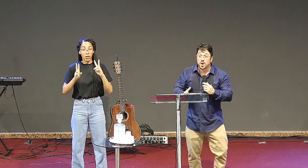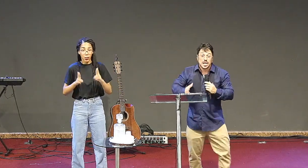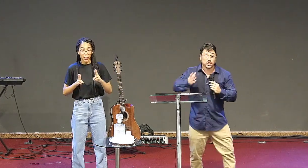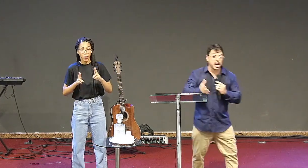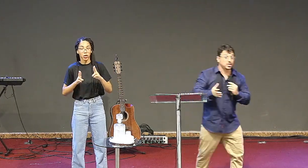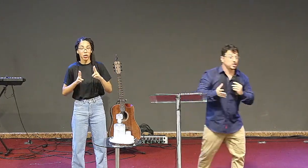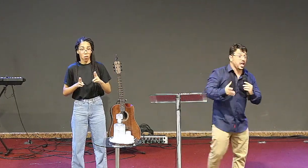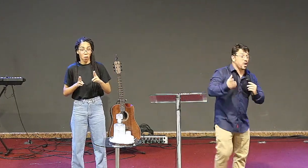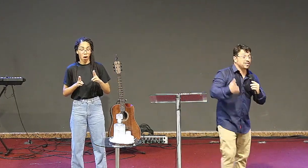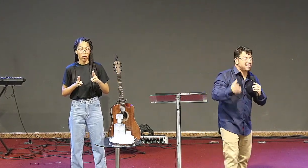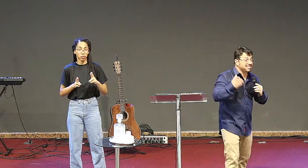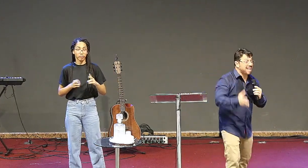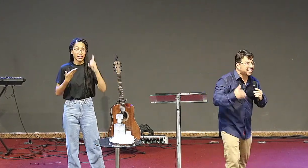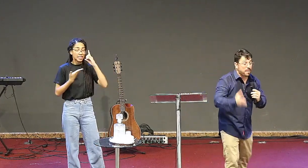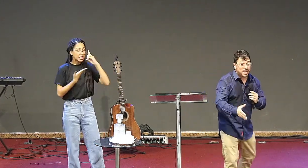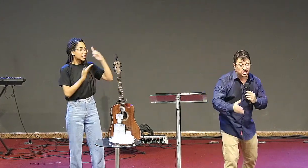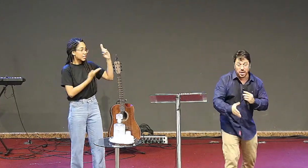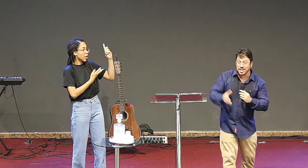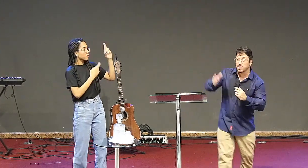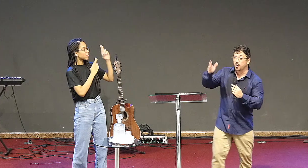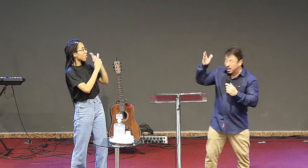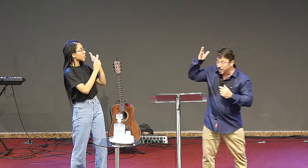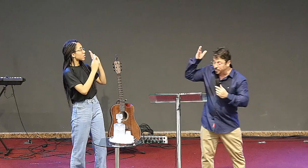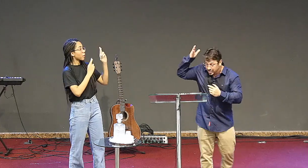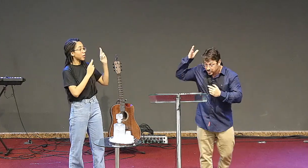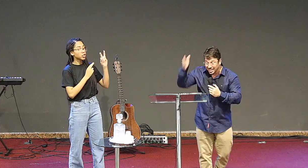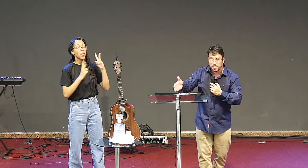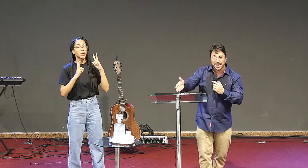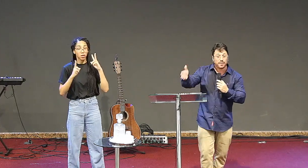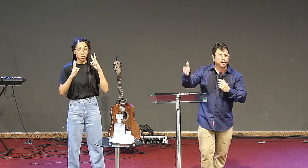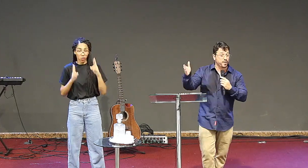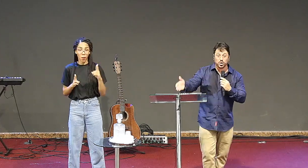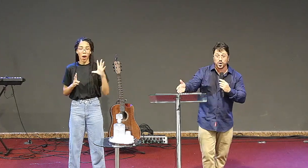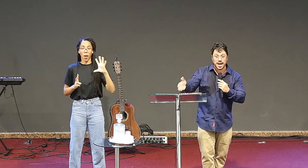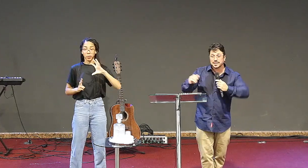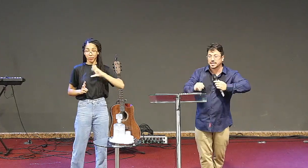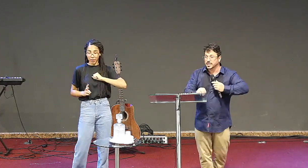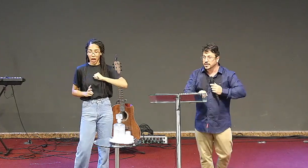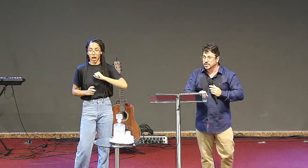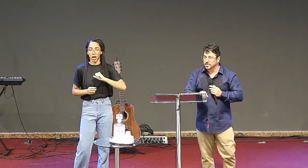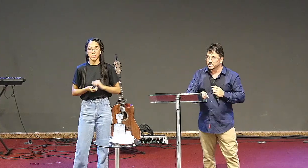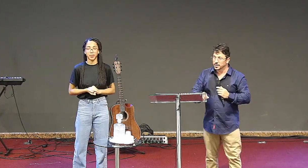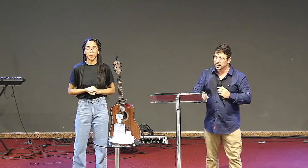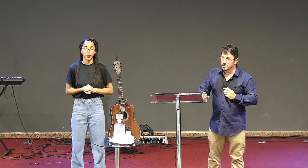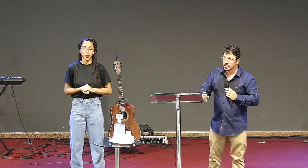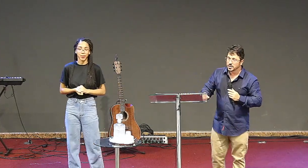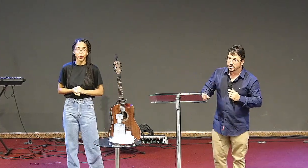o fogo, diante de Deus é exatamente a mesma coisa, é por isso que essa palavra foi colocada aqui,